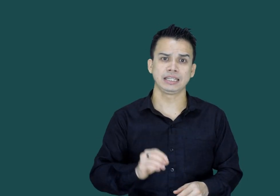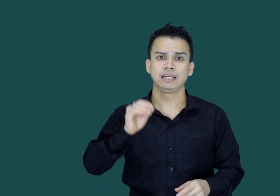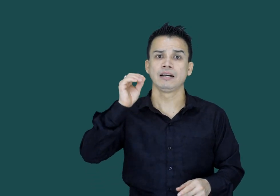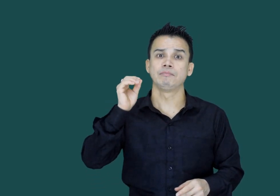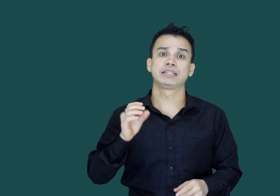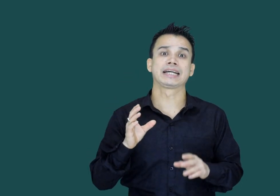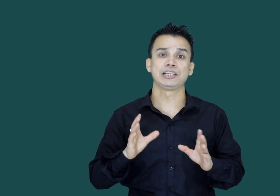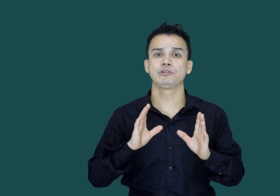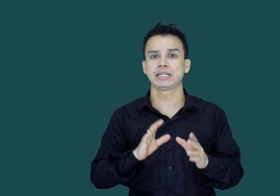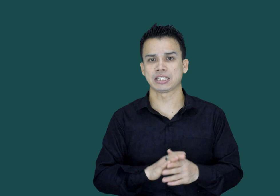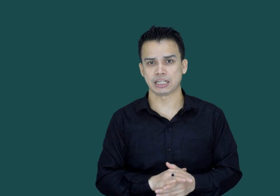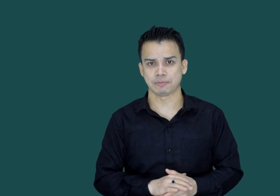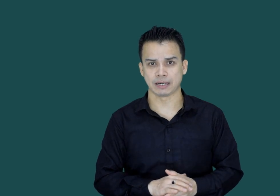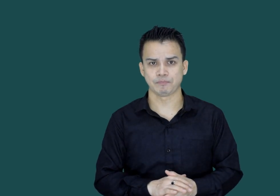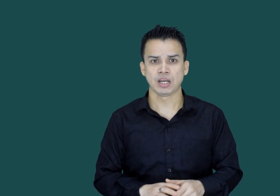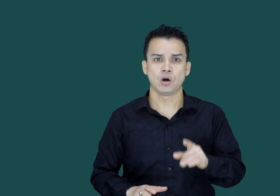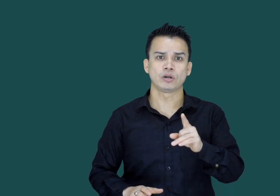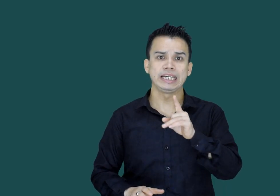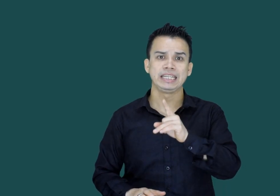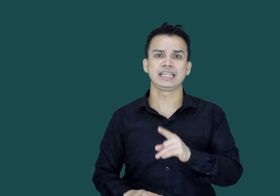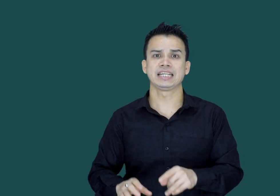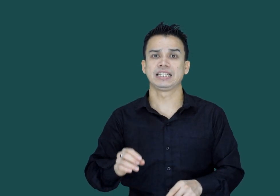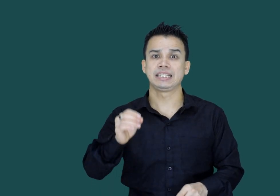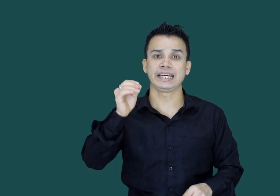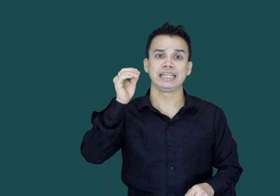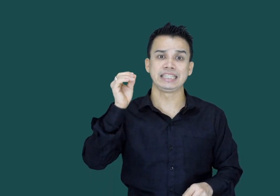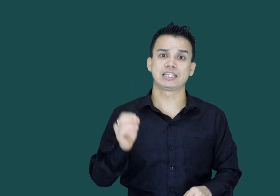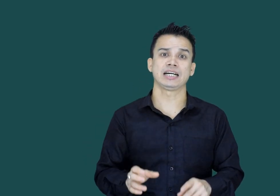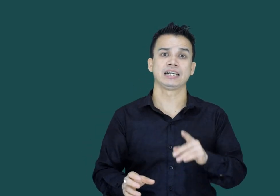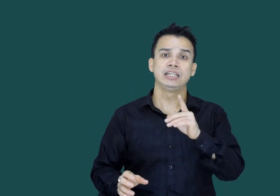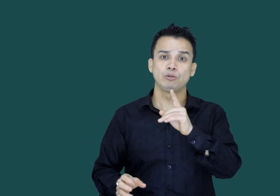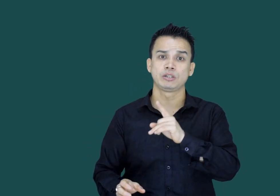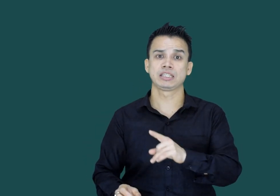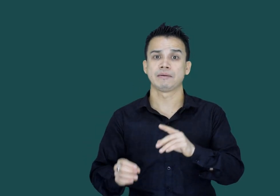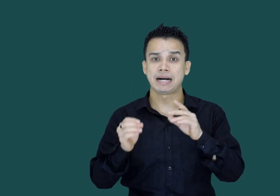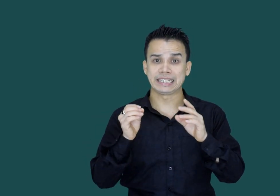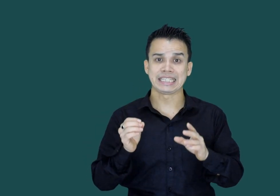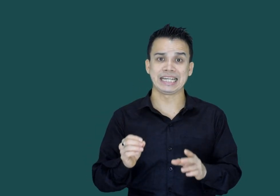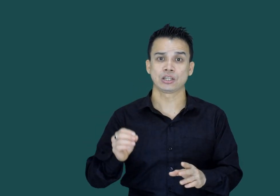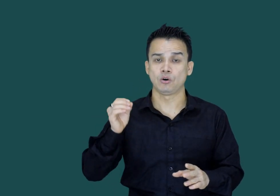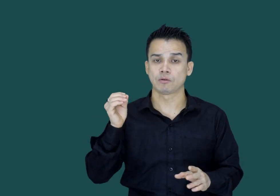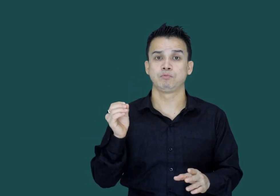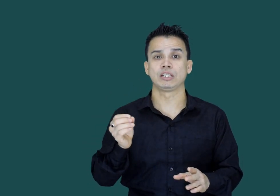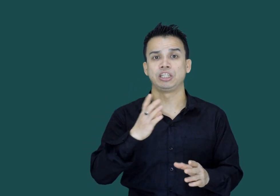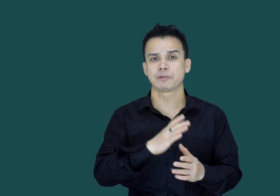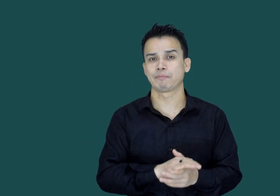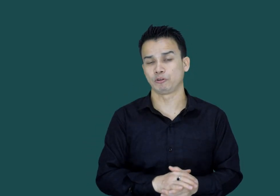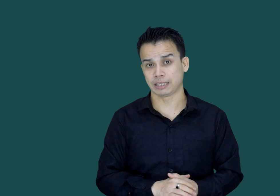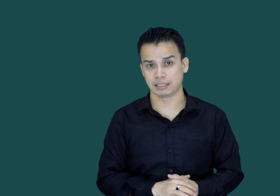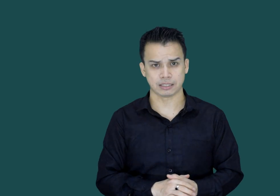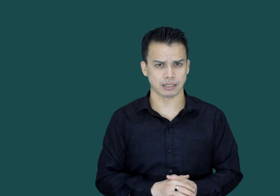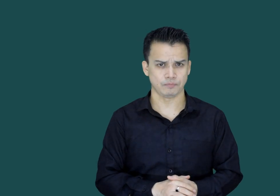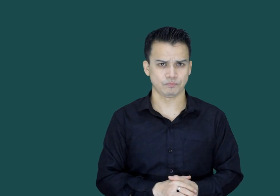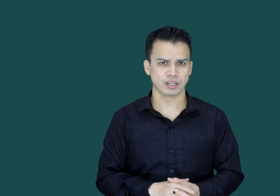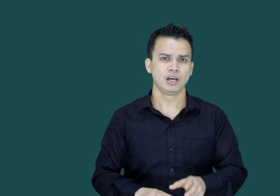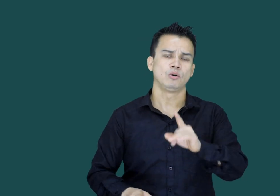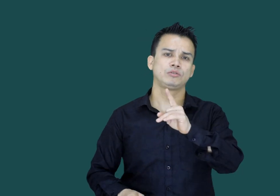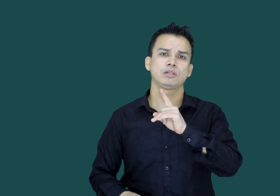بلکہ کنزیومر سٹیٹس بھی ہیں اور انہی کے ذریعے یہ زہر نورٹسٹ کے باقی سٹیٹس اور پورے دیش میں پہنچایا جاتا ہے ادھر